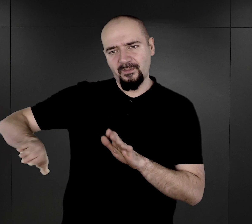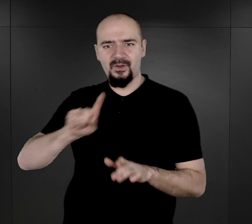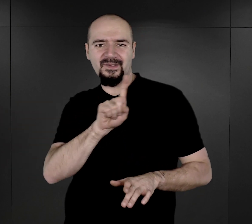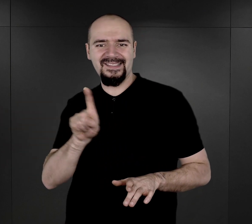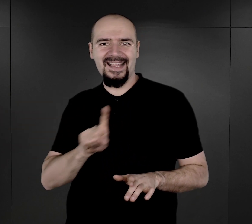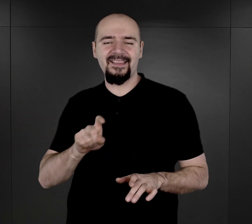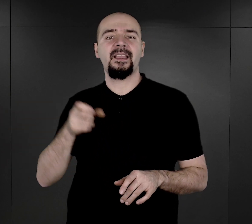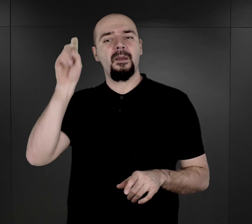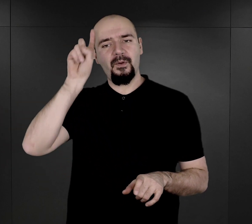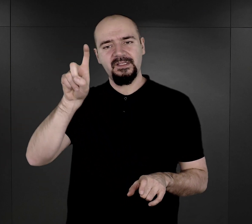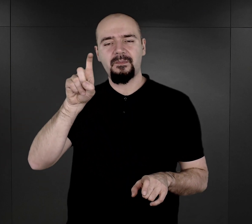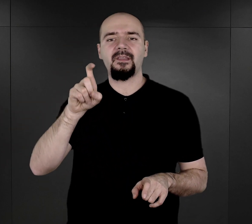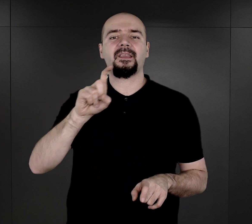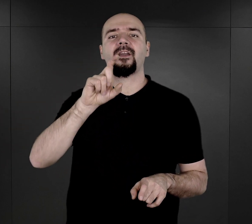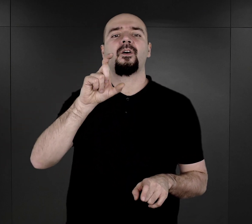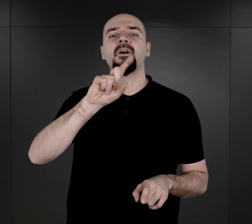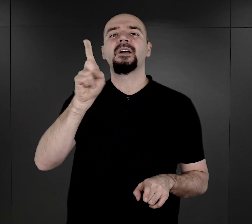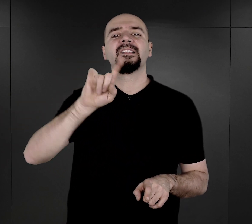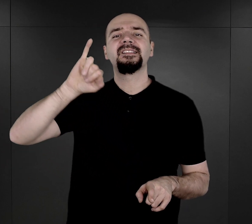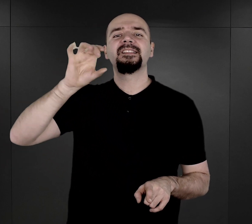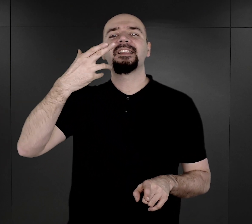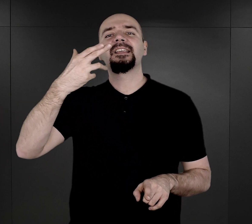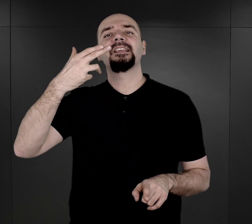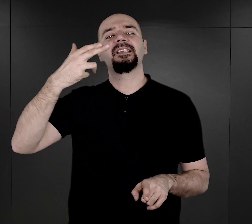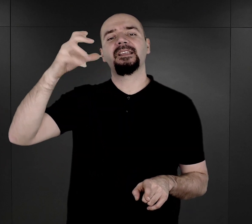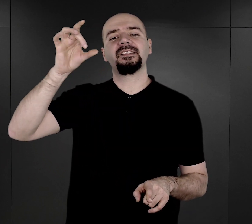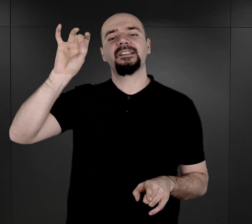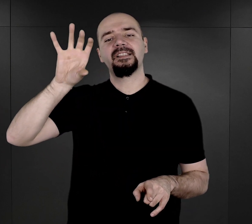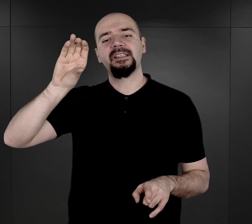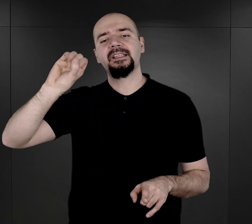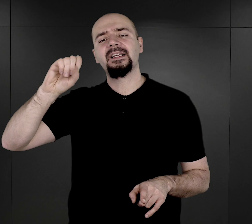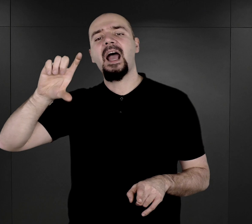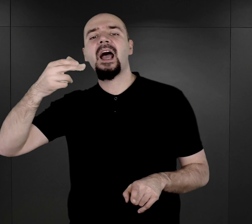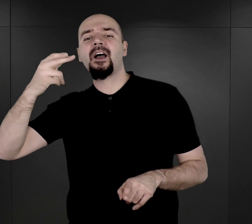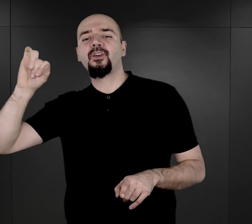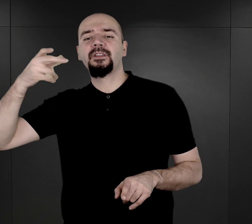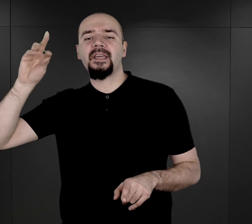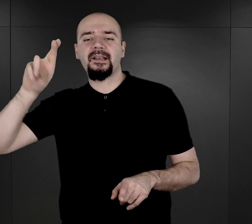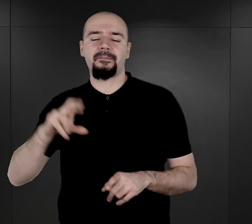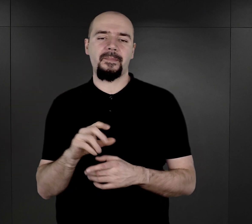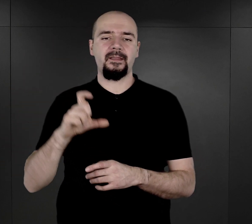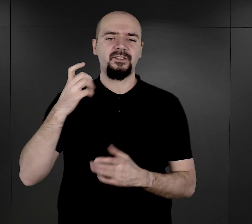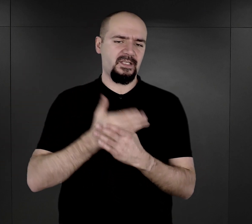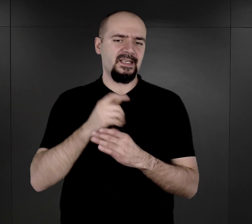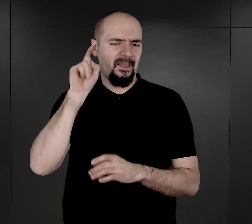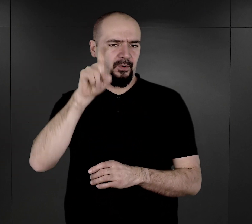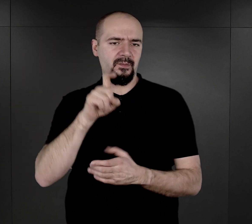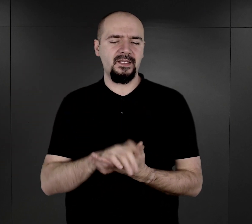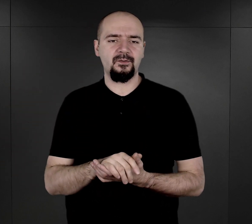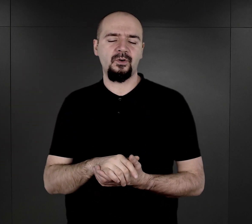tą literkę Z, czyli cygojner od niemieckiego cygan. Na czym polegała specyfika obozu